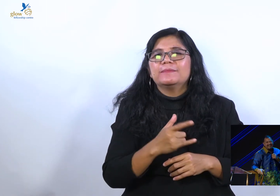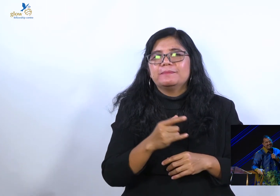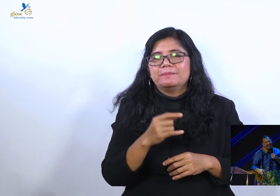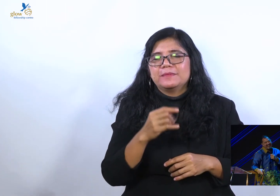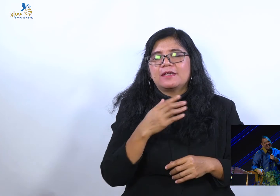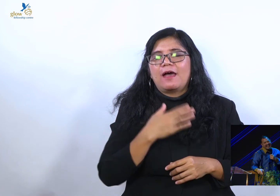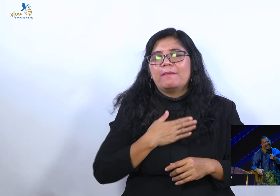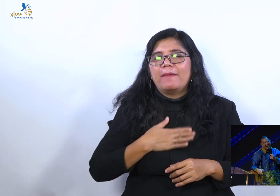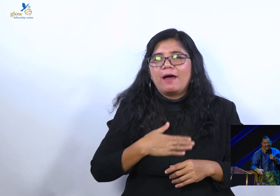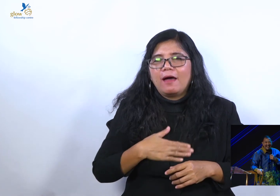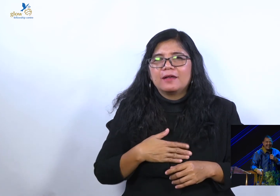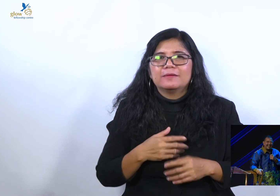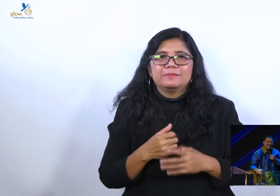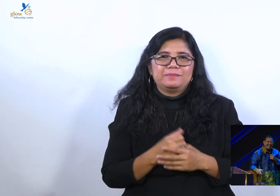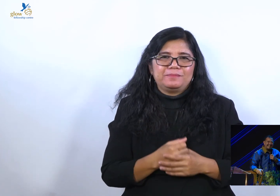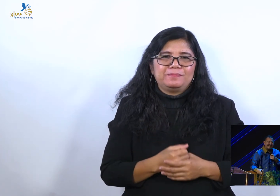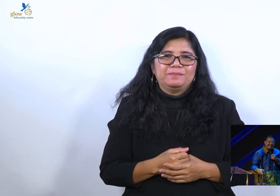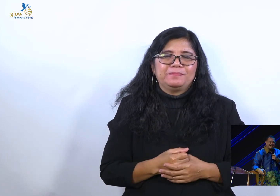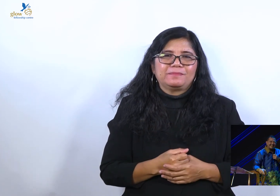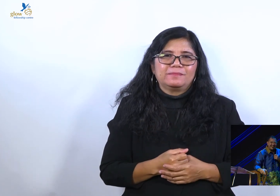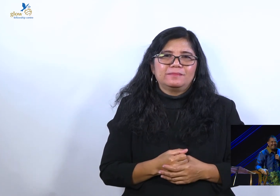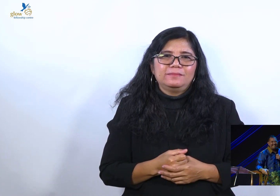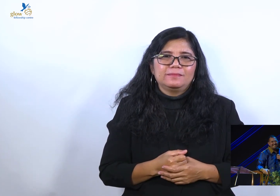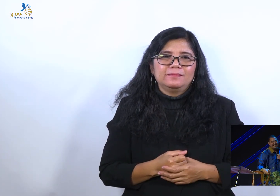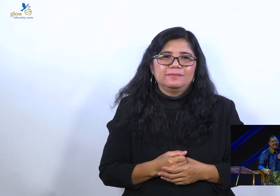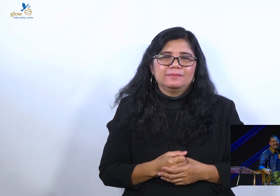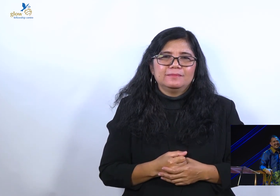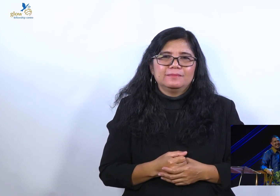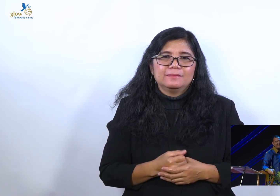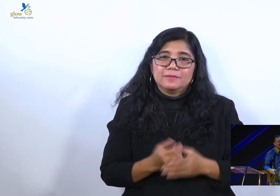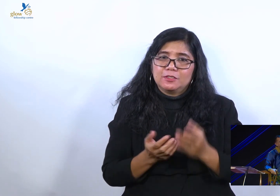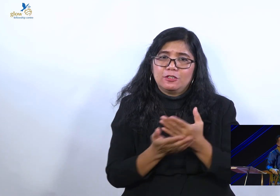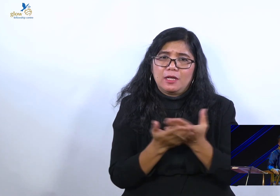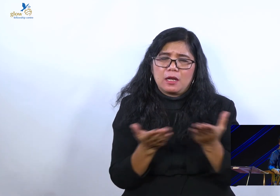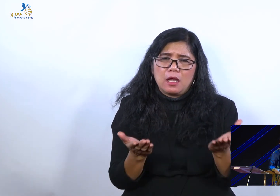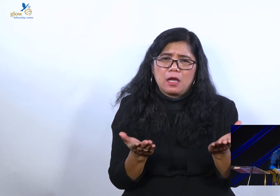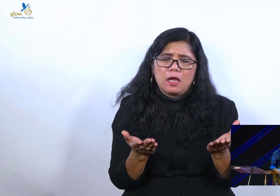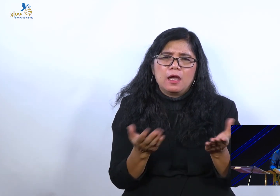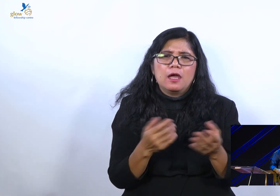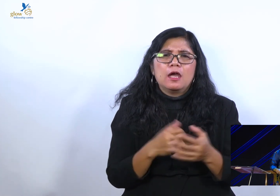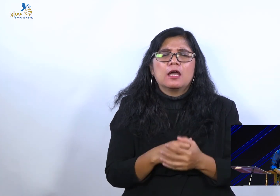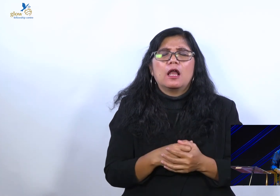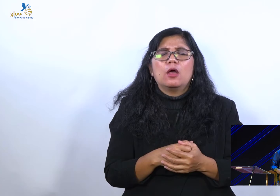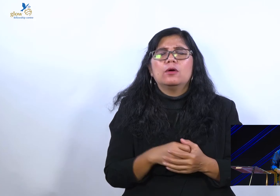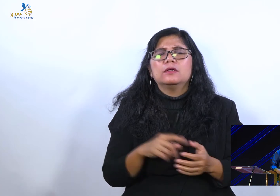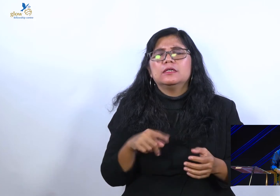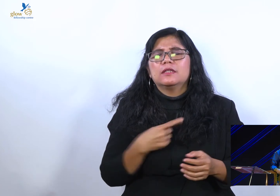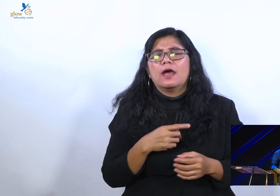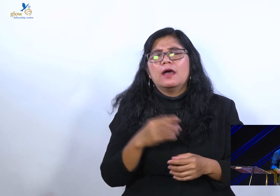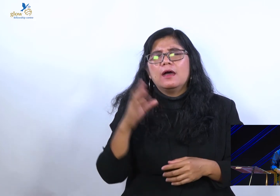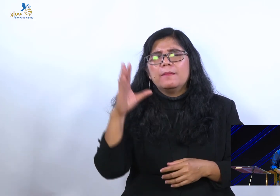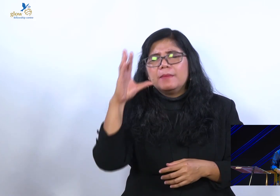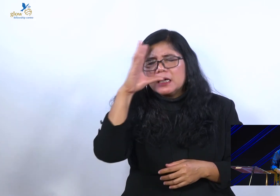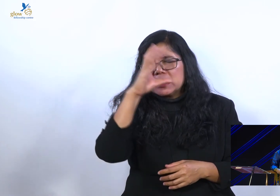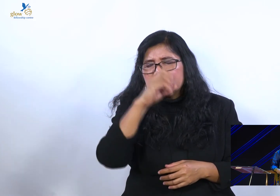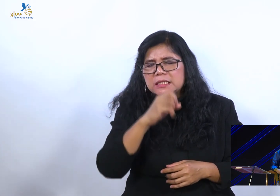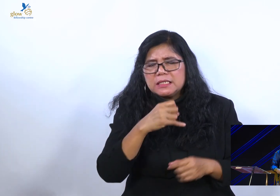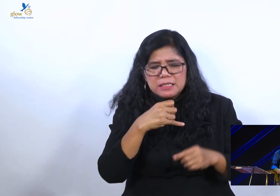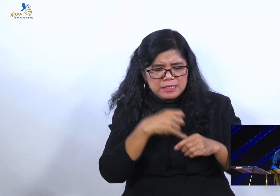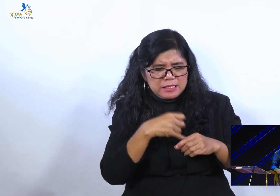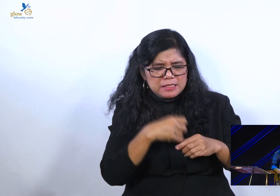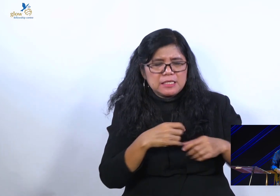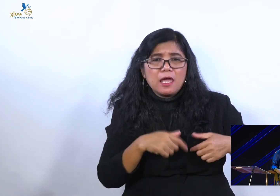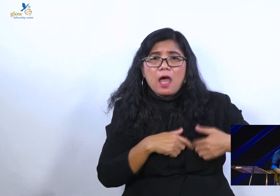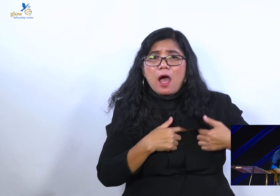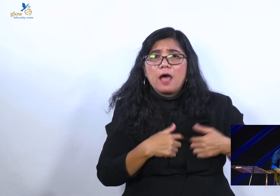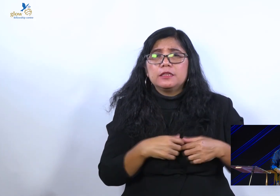Kerti gak mau saya? Ya kan? Sudaraku, tapi kalau kita mengerti isi hatinya Tuhan. Kita berkata